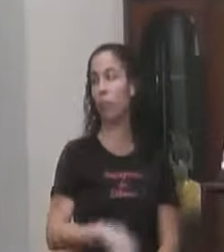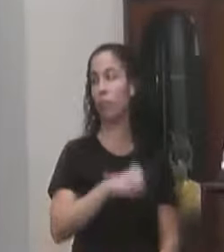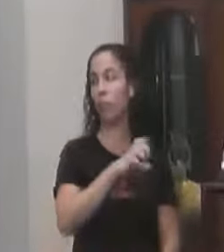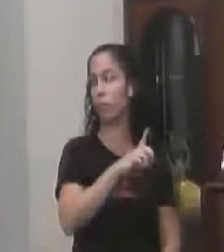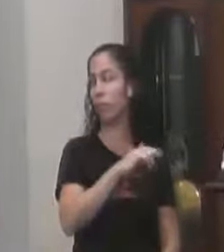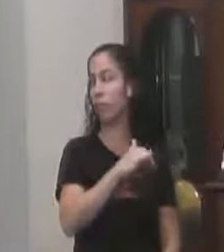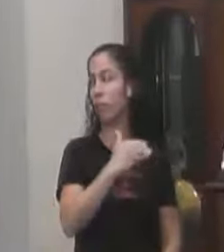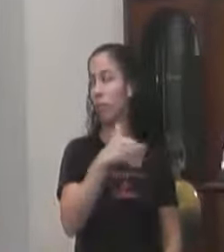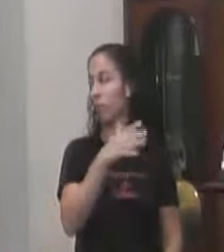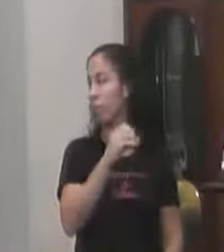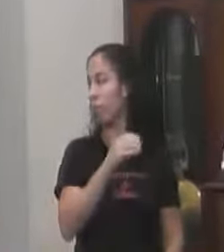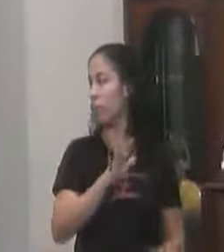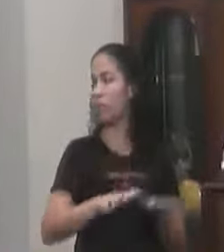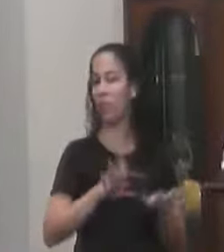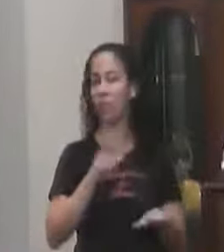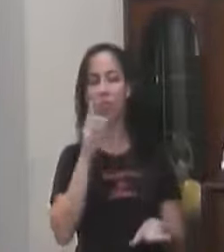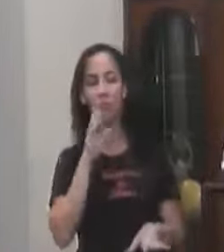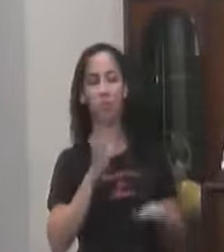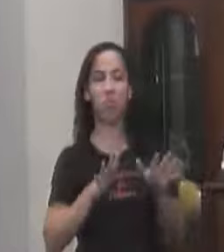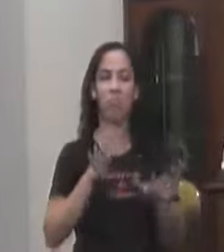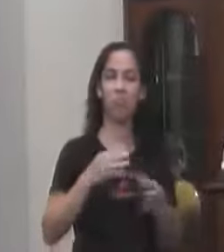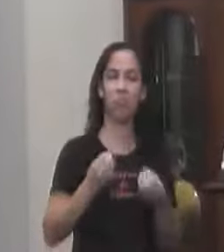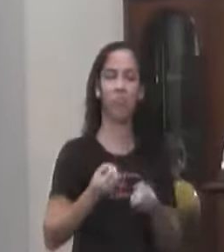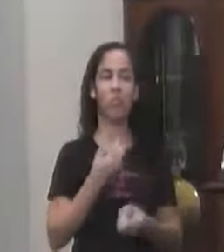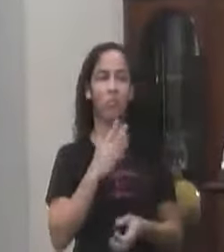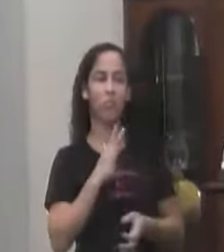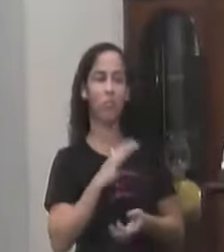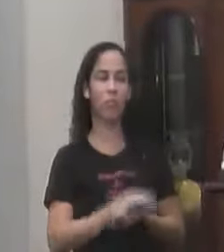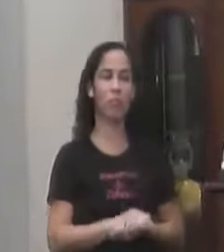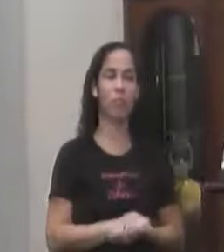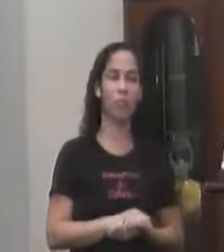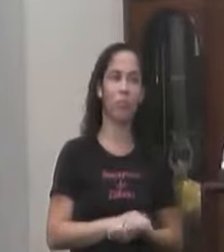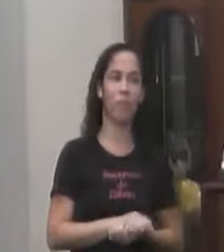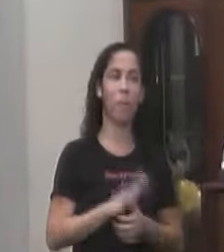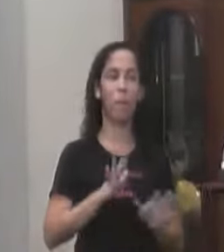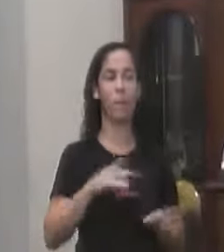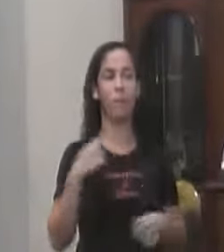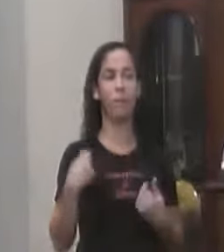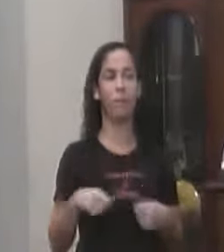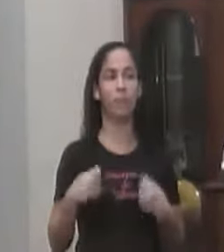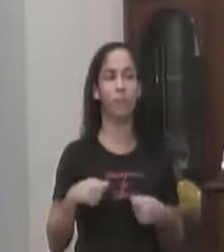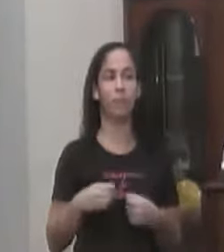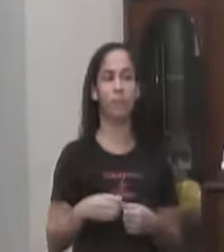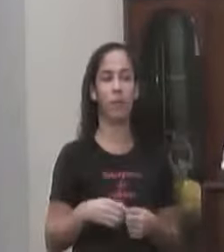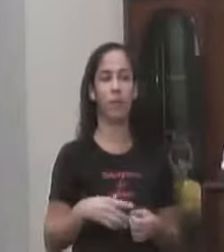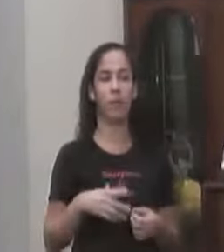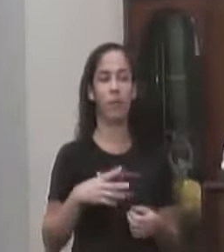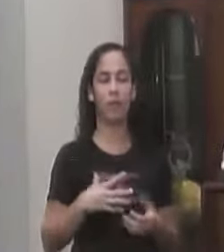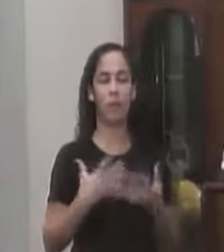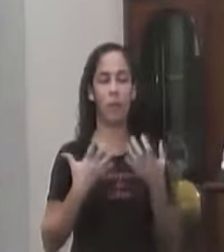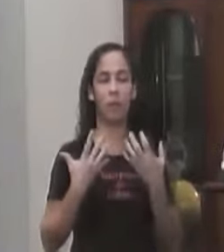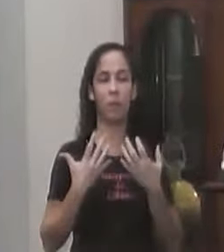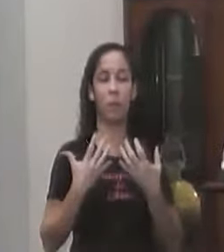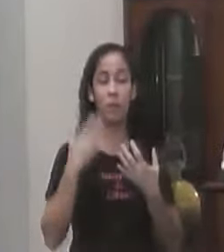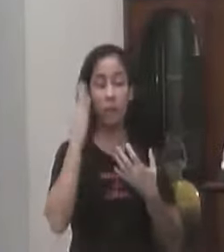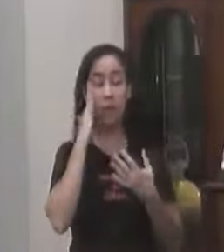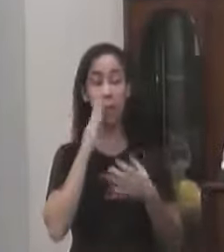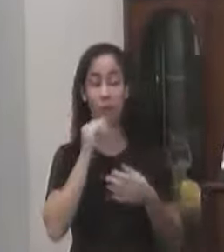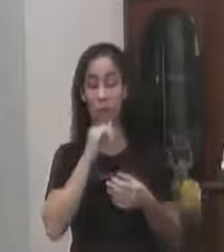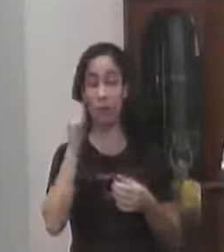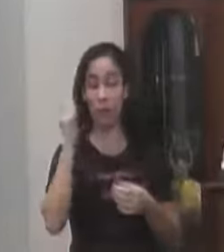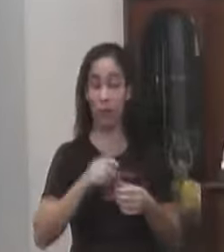observa Algumas Movimentações Mas Precisa ter Peso Precisa ter